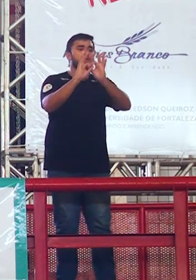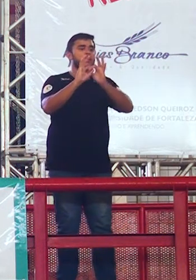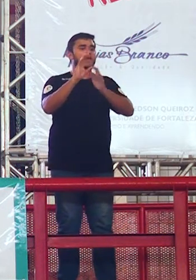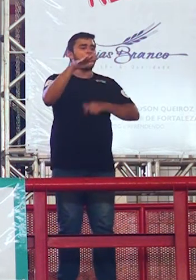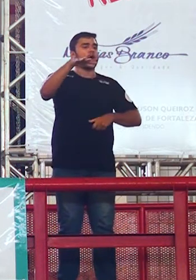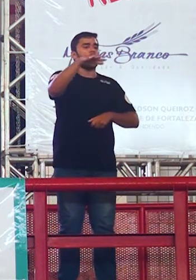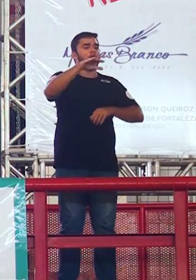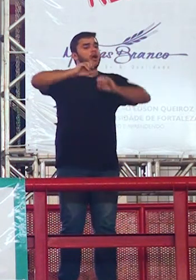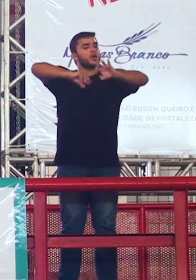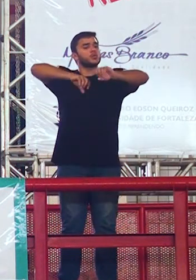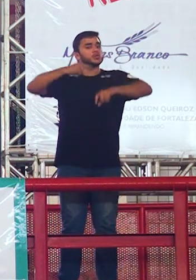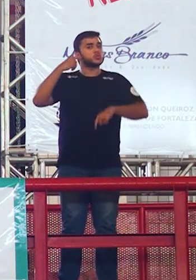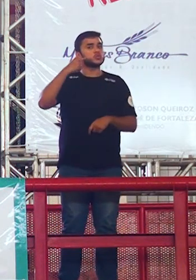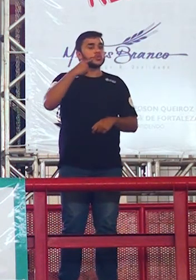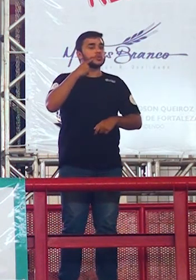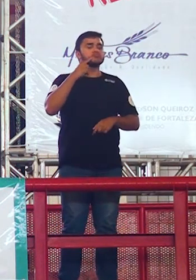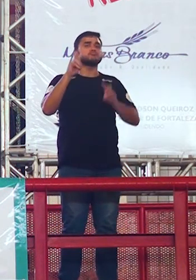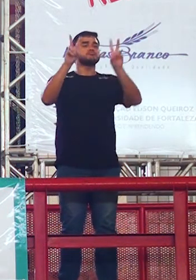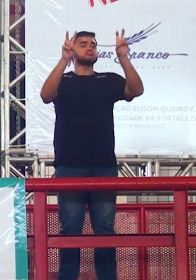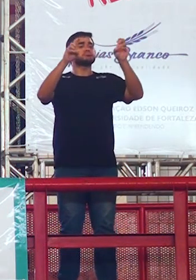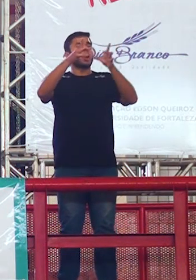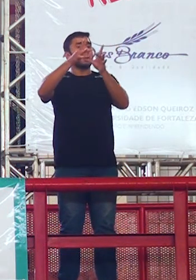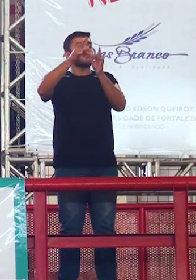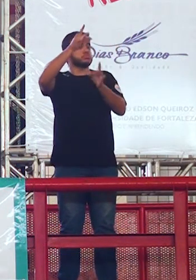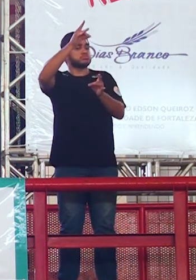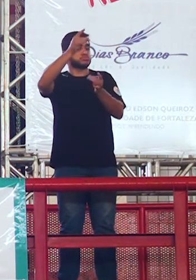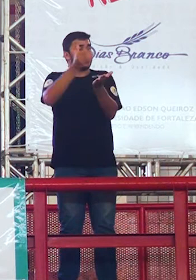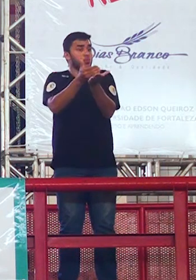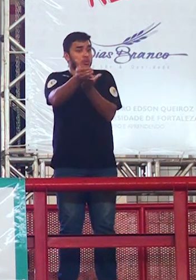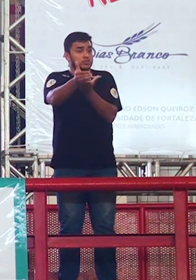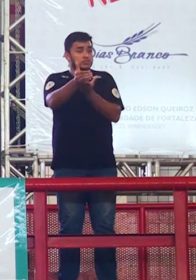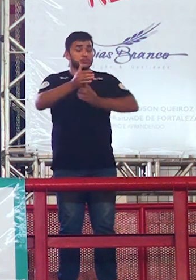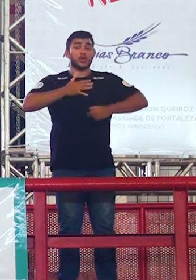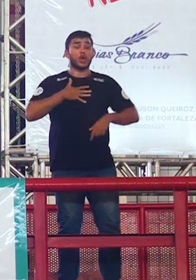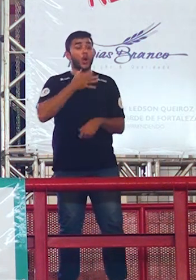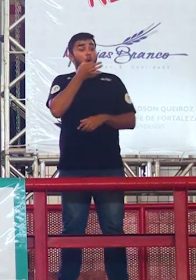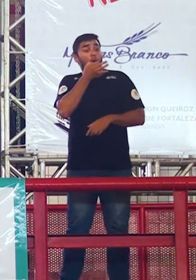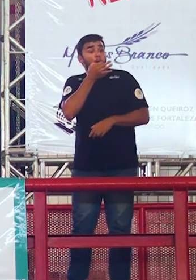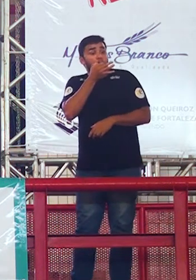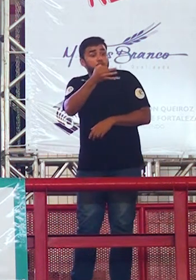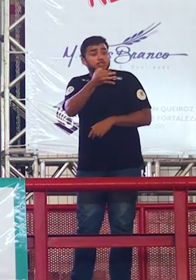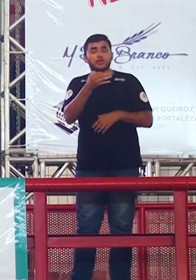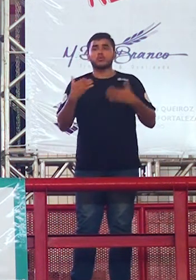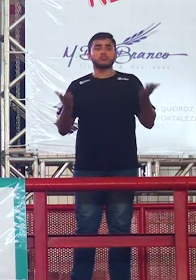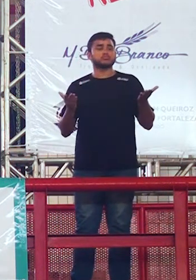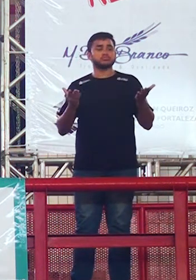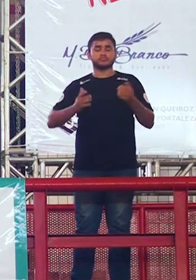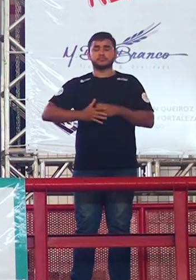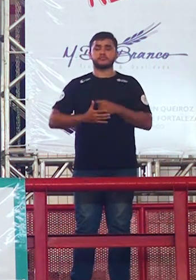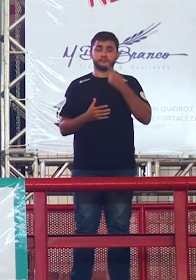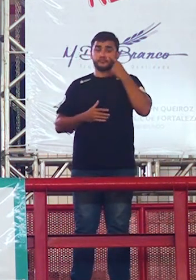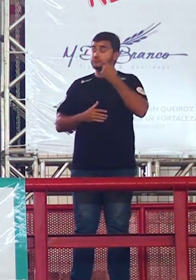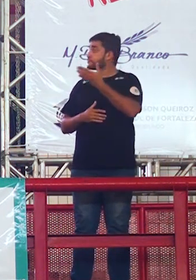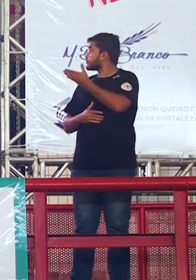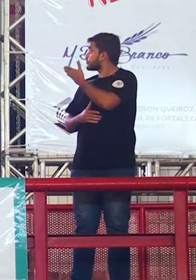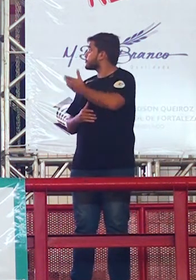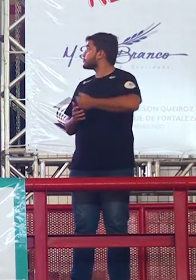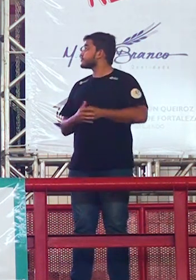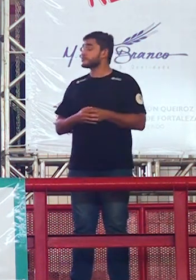você vai defender o que que é tese? é o ponto de vista olha como tá bem mastigadinho